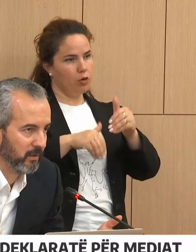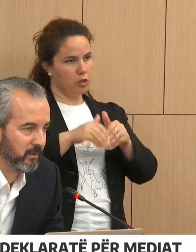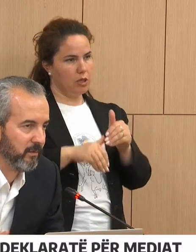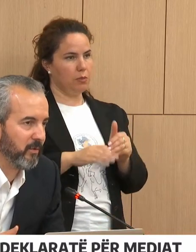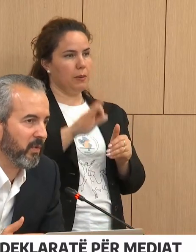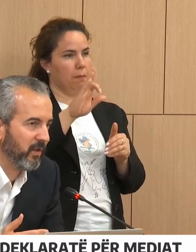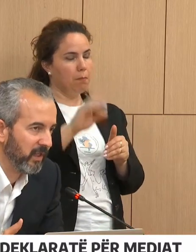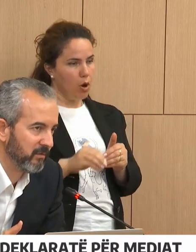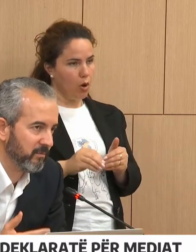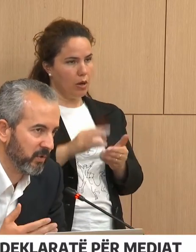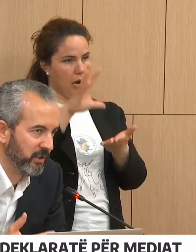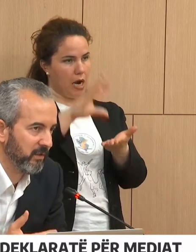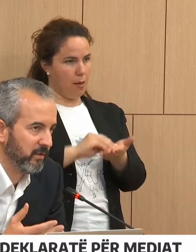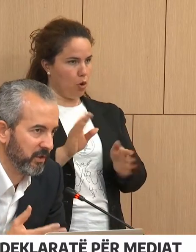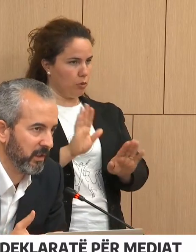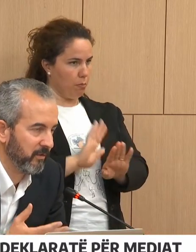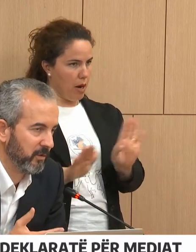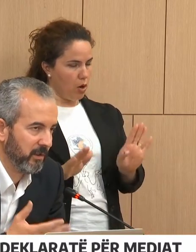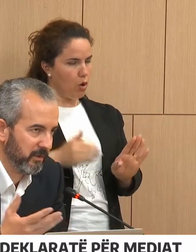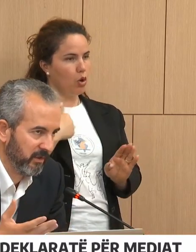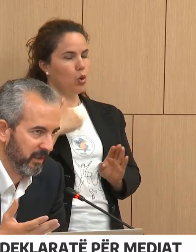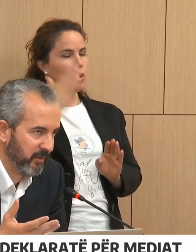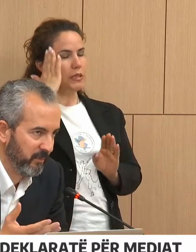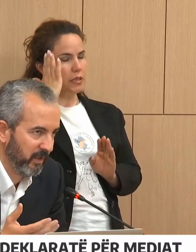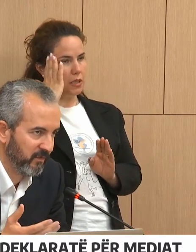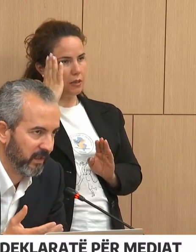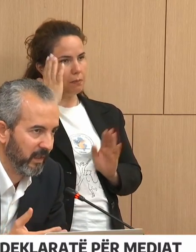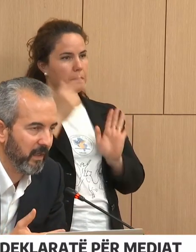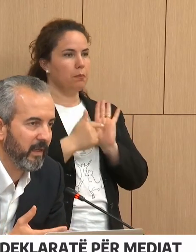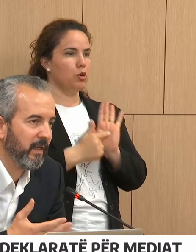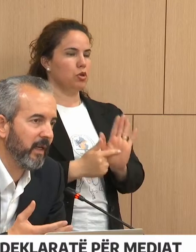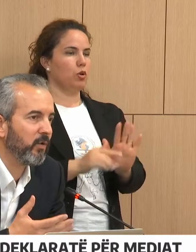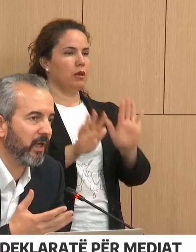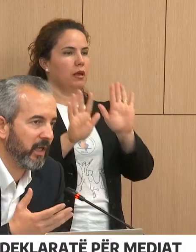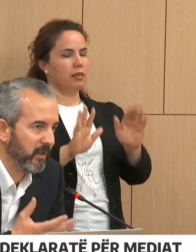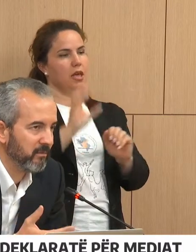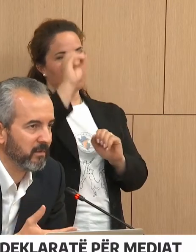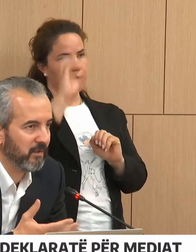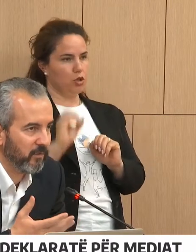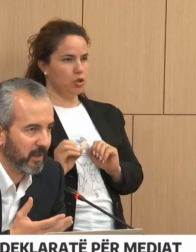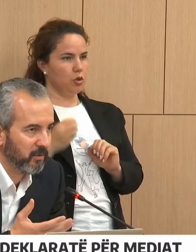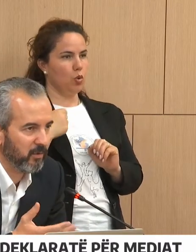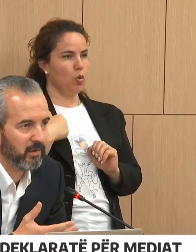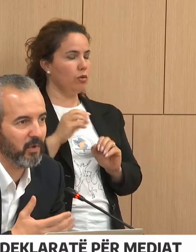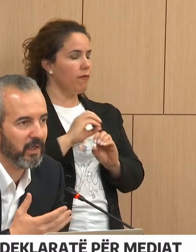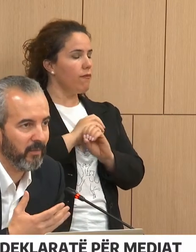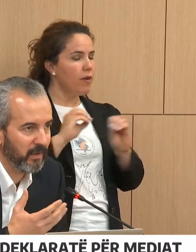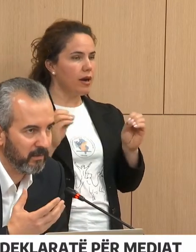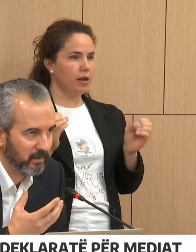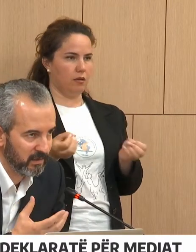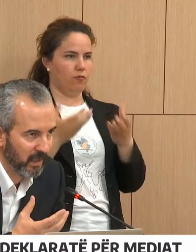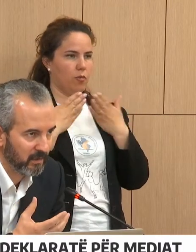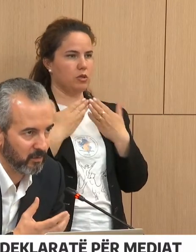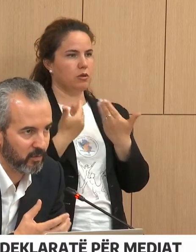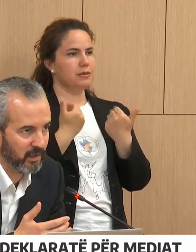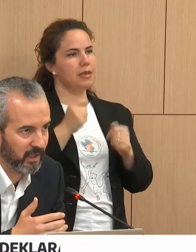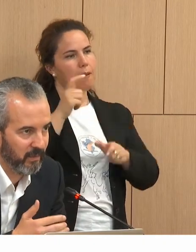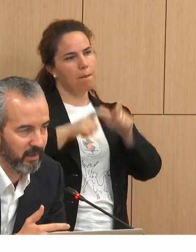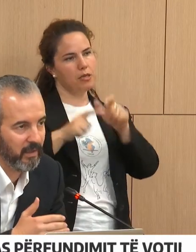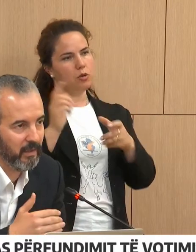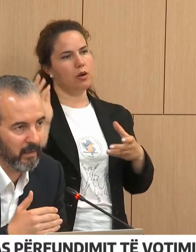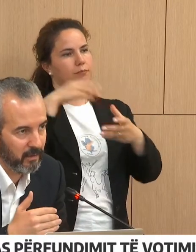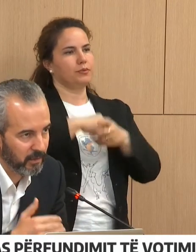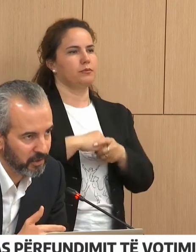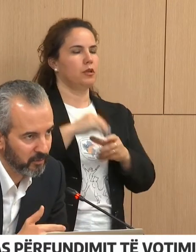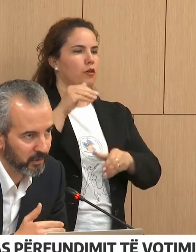raportuar në thëmë për 10% të qëndrat e votimit të themi me pak fjal ne nuk e kemi këte informacion ose nuk e kemi të sartë si kurse